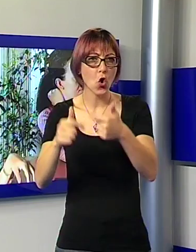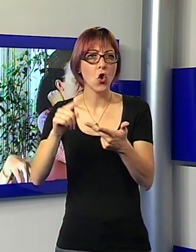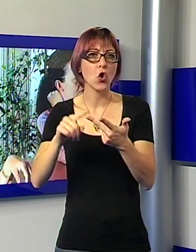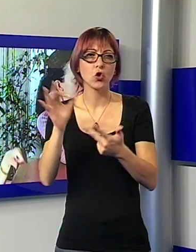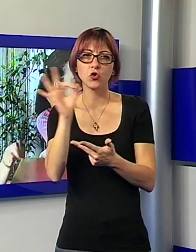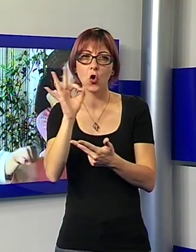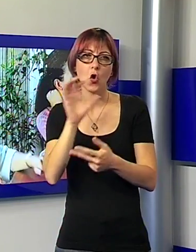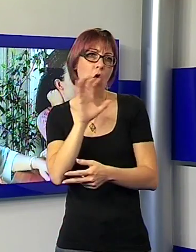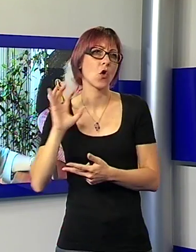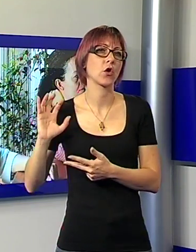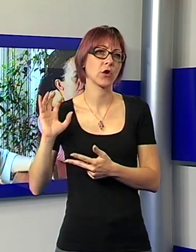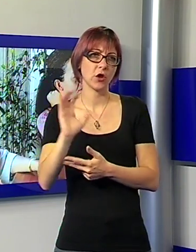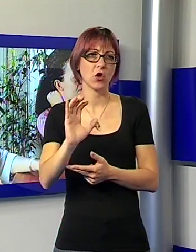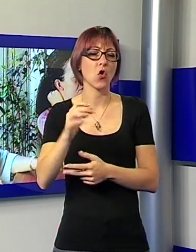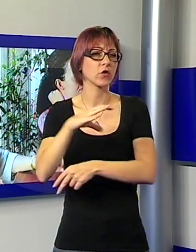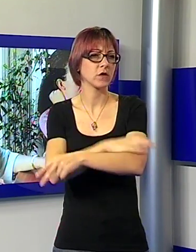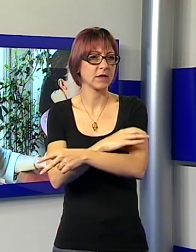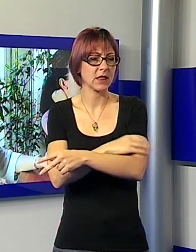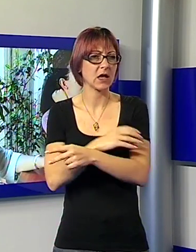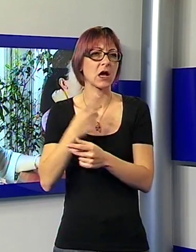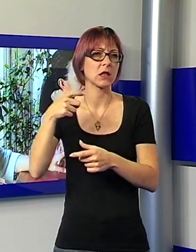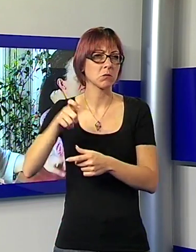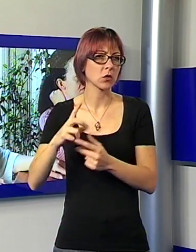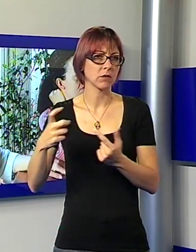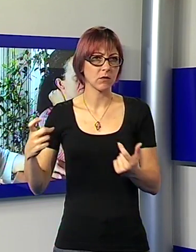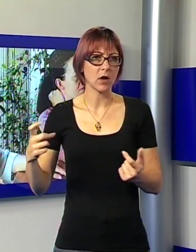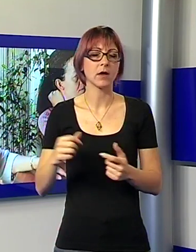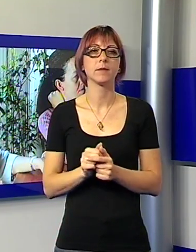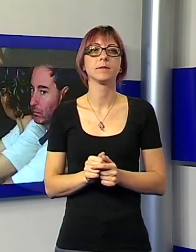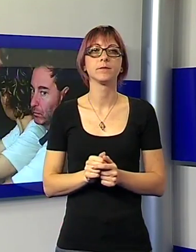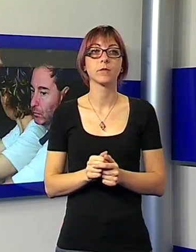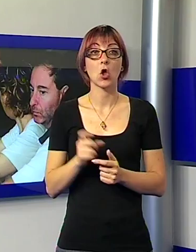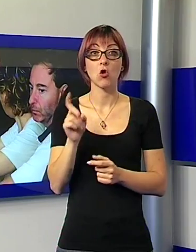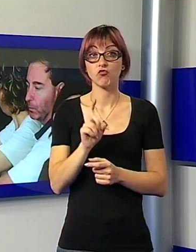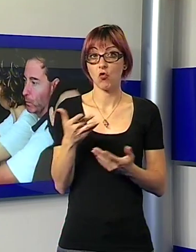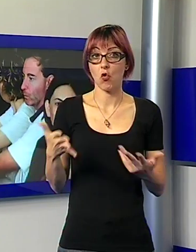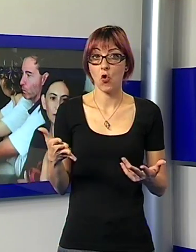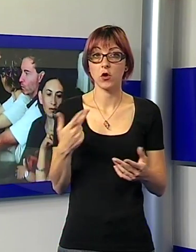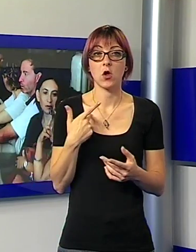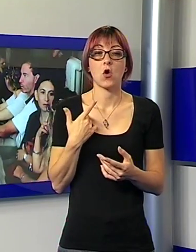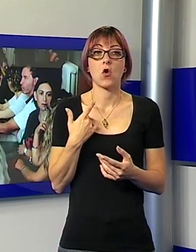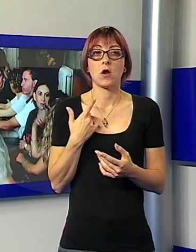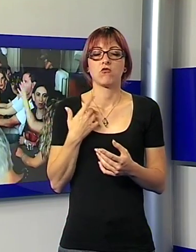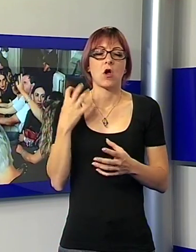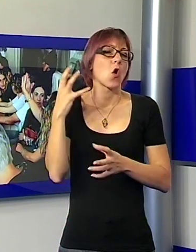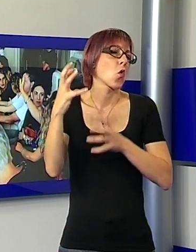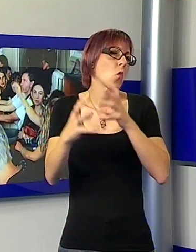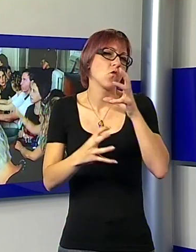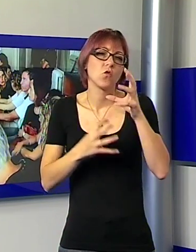ricorsi presentati dai sindacati per varie motivazioni. E in questi giorni si viaggia davvero sul limite del caos perché le decisioni devono essere